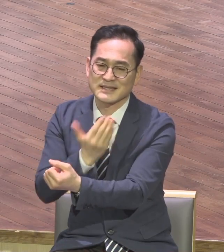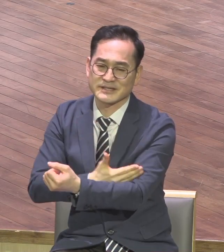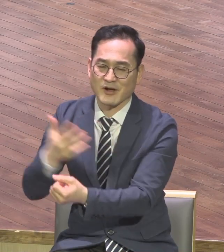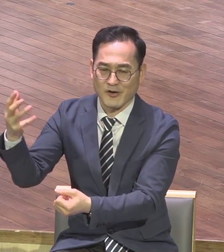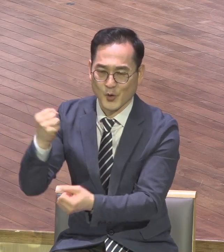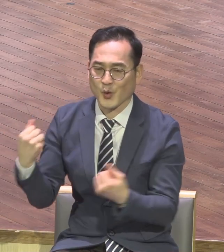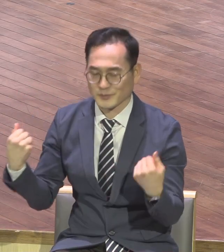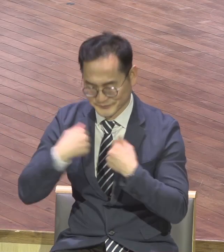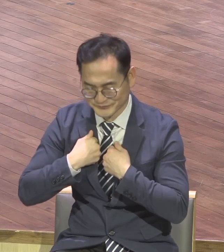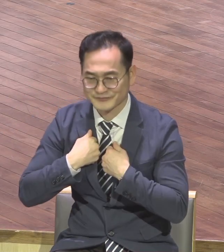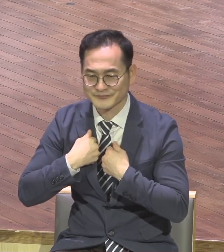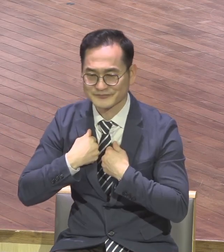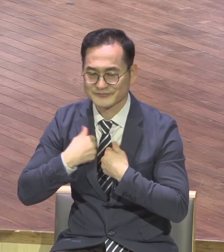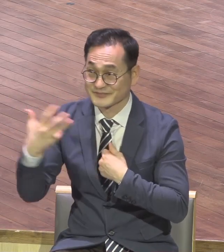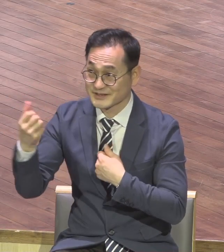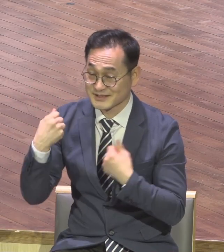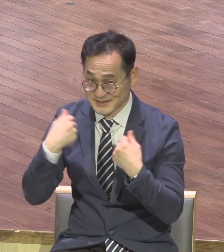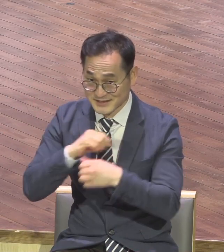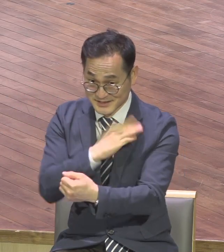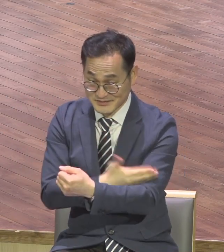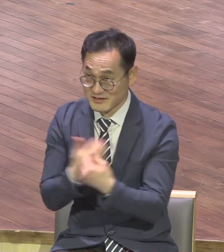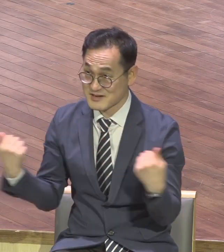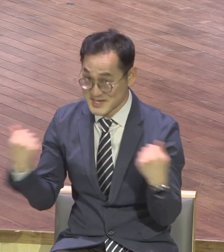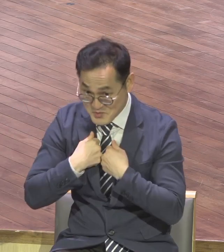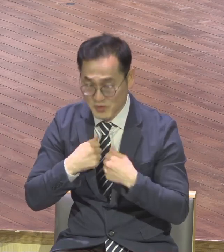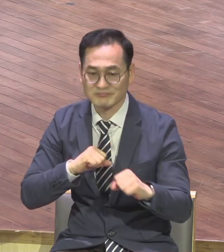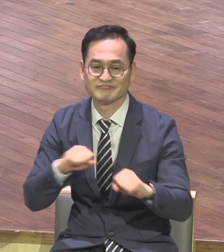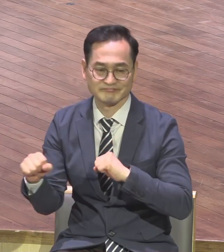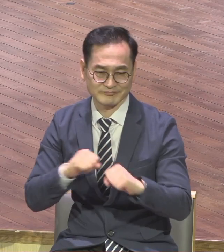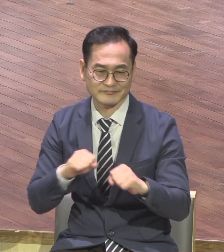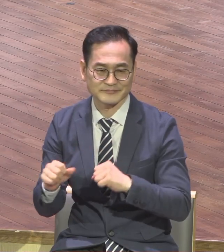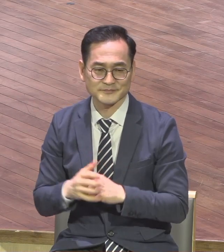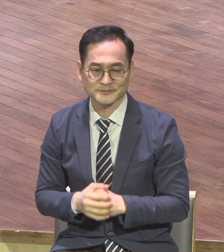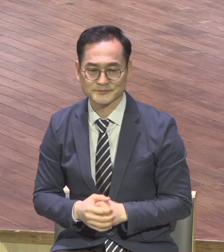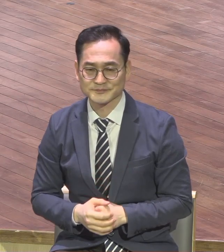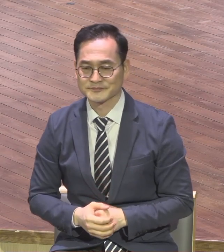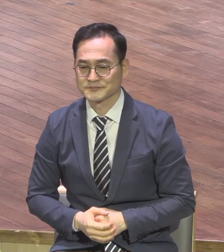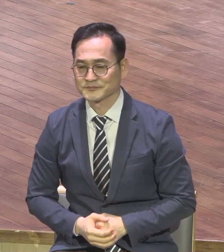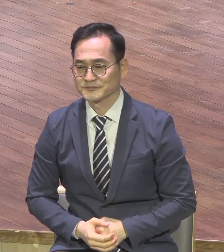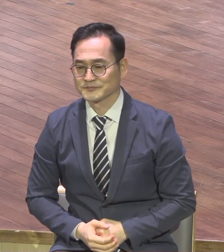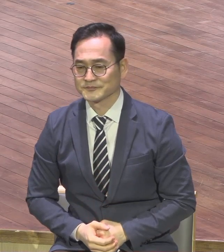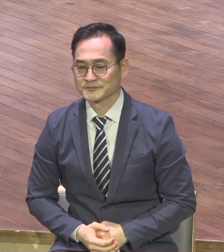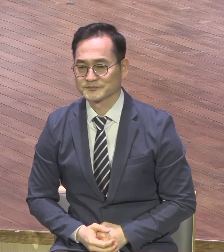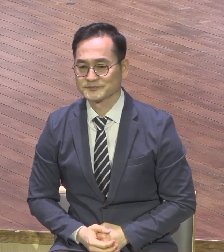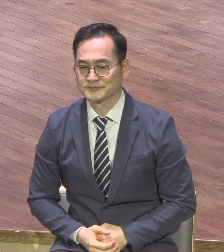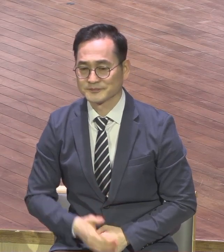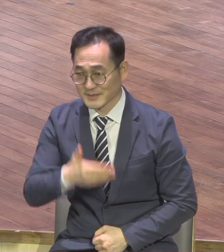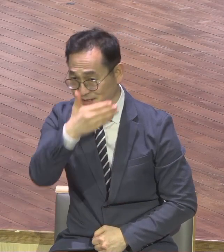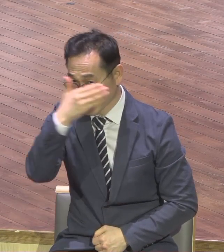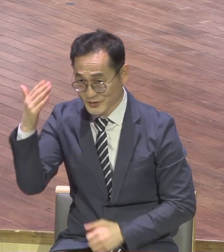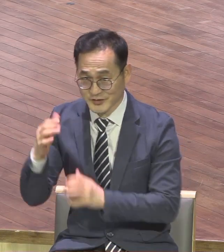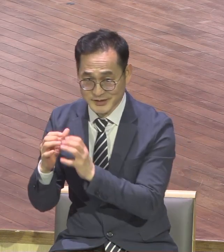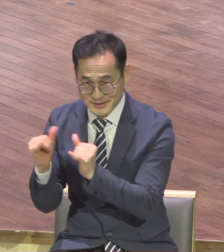성삼이 하나님의 권능을 입어야 돼요 우리 청년들이 인사하러 왔을 때 제가 이야기했습니다